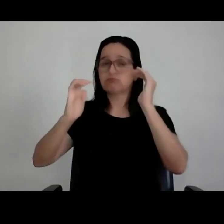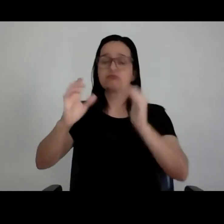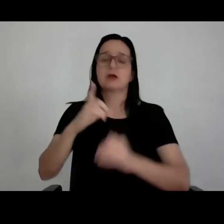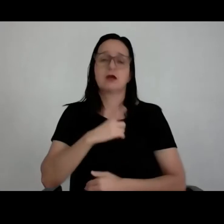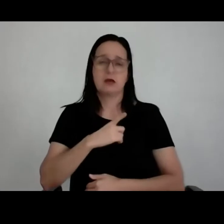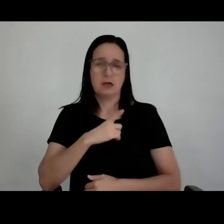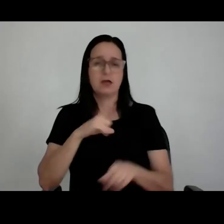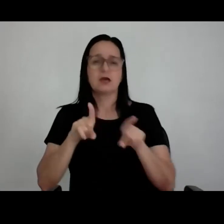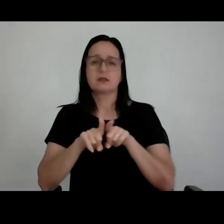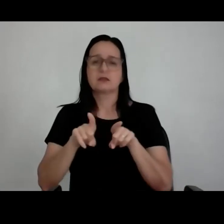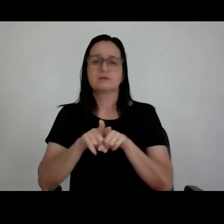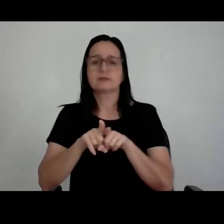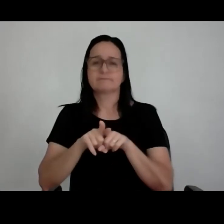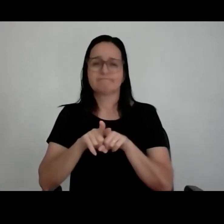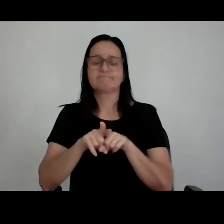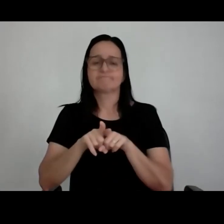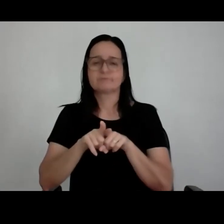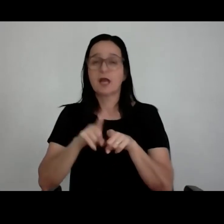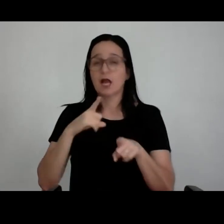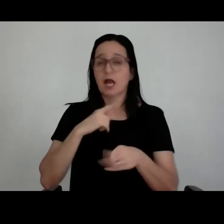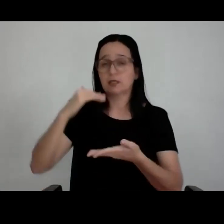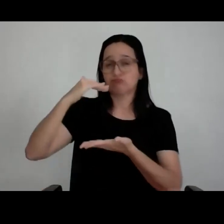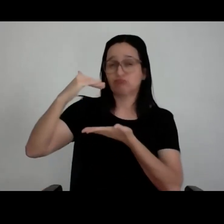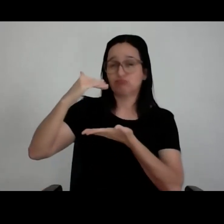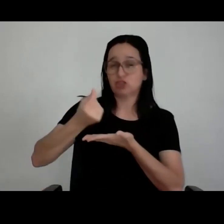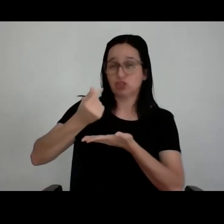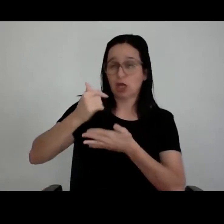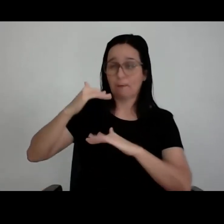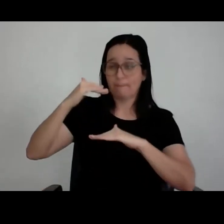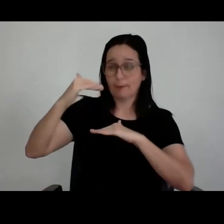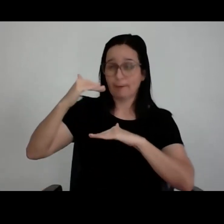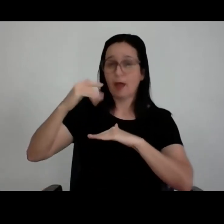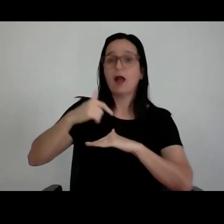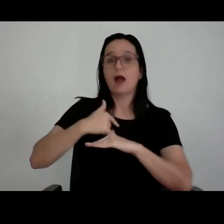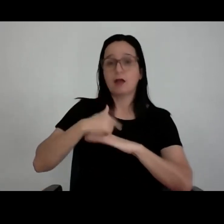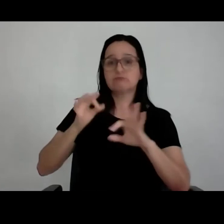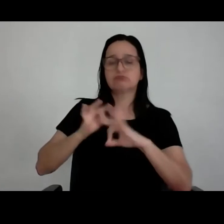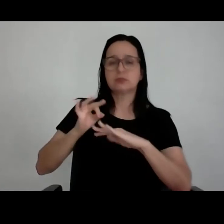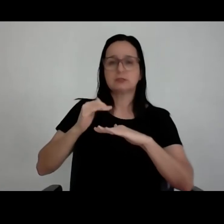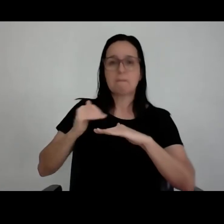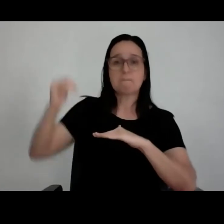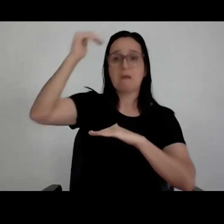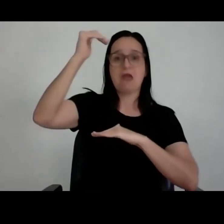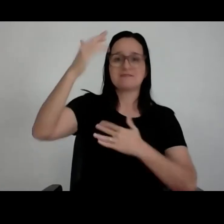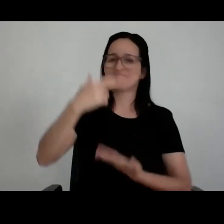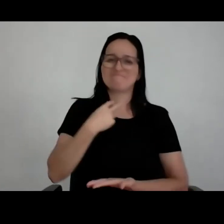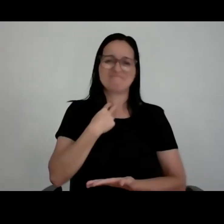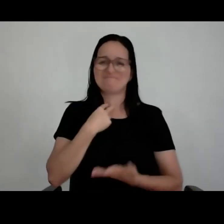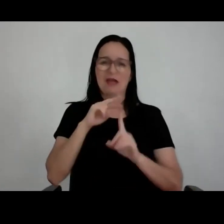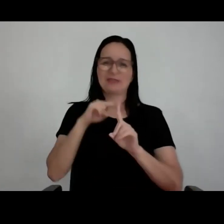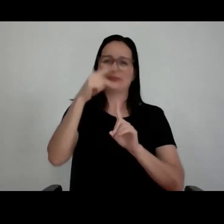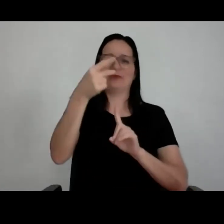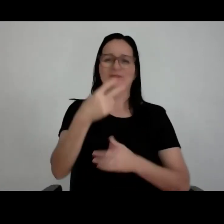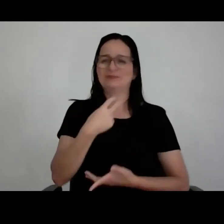também. Preço, eu tenho que gastar tanto, meu teto é esse. Então, não adianta sempre ter um projeto maravilhoso que custa duas vezes o preço que o cara tem